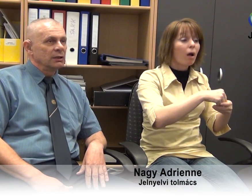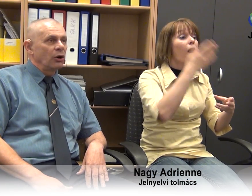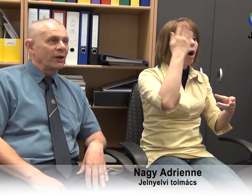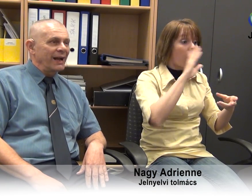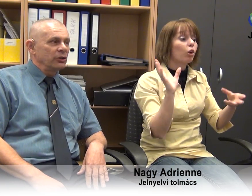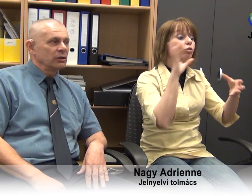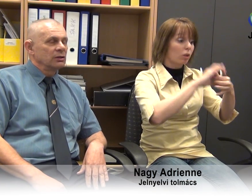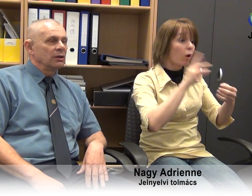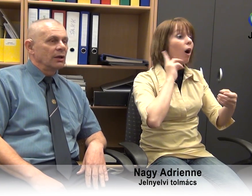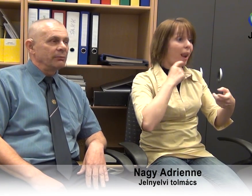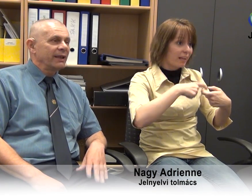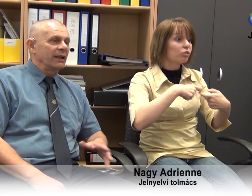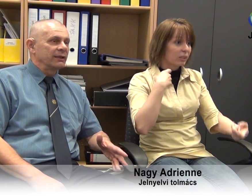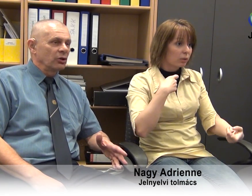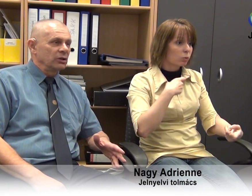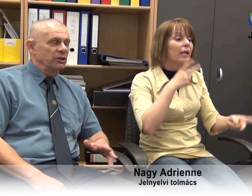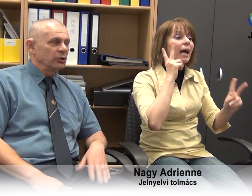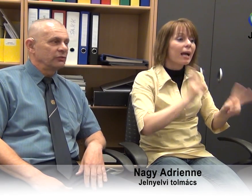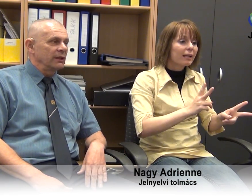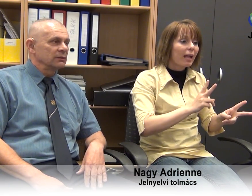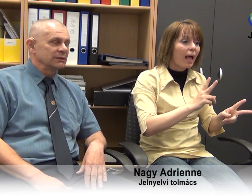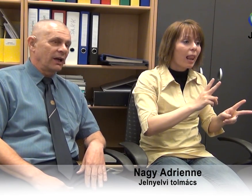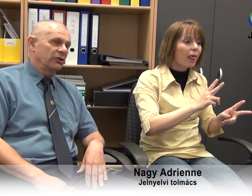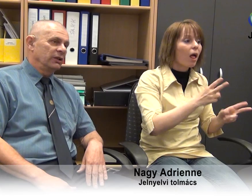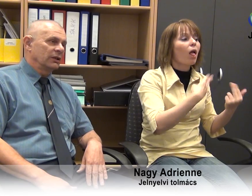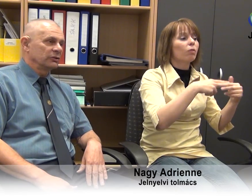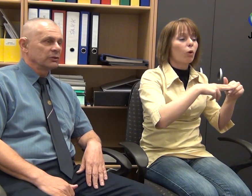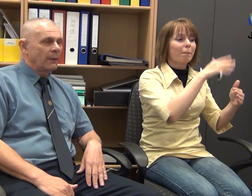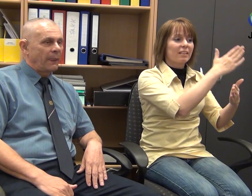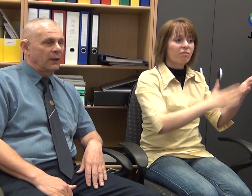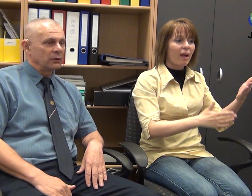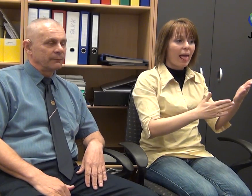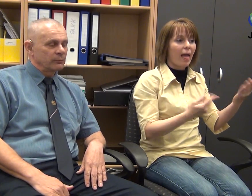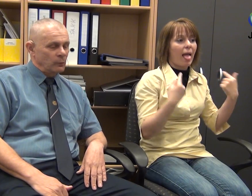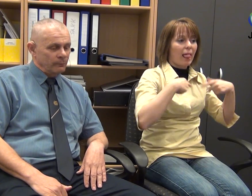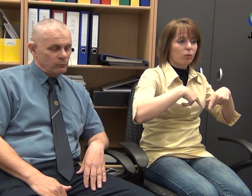aránya meg kellett haladni az 50%-ot.